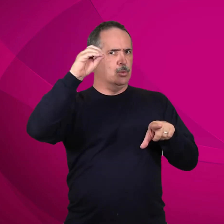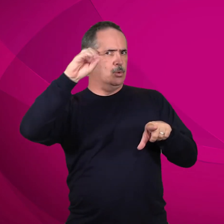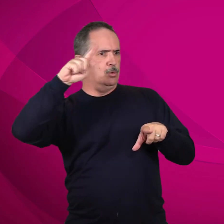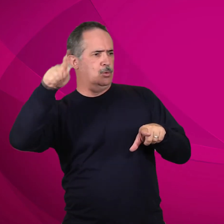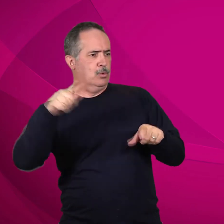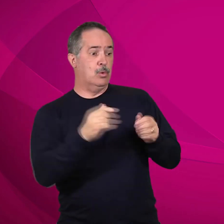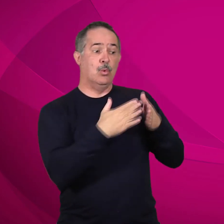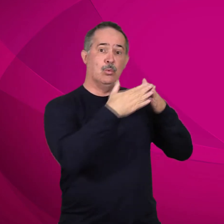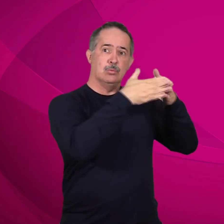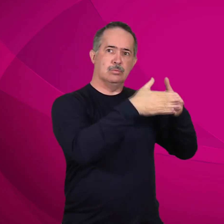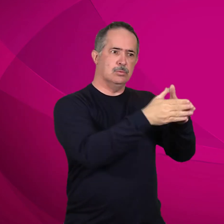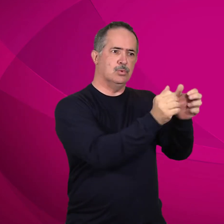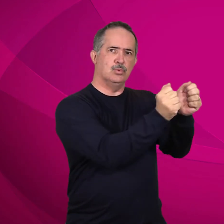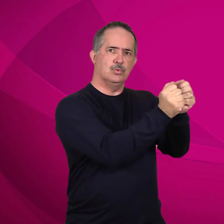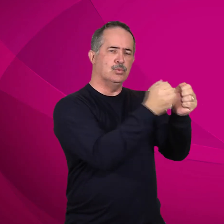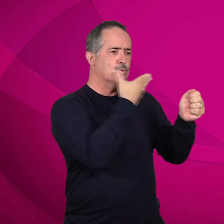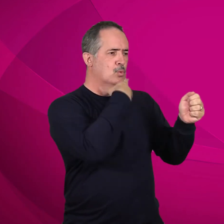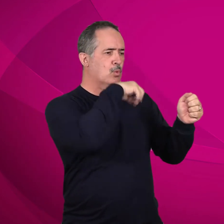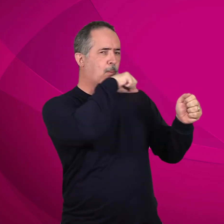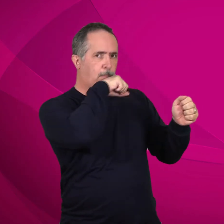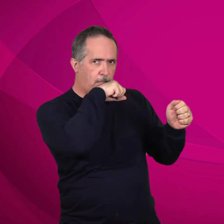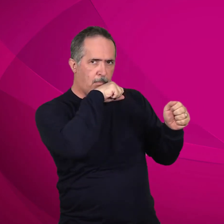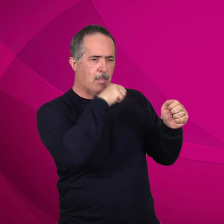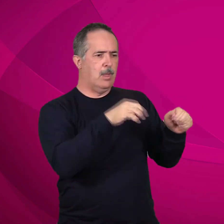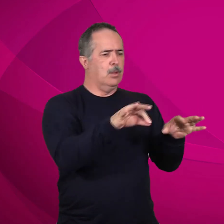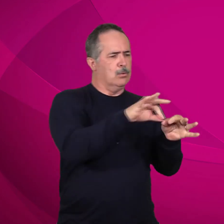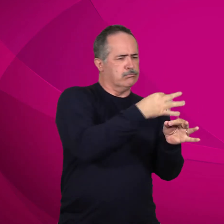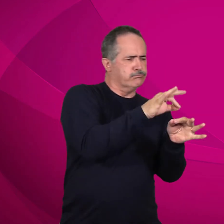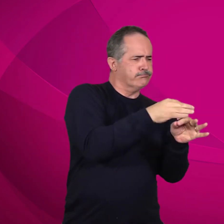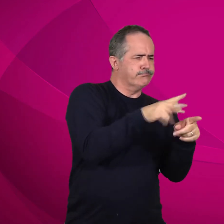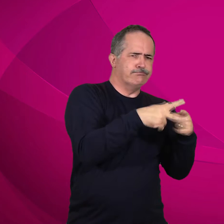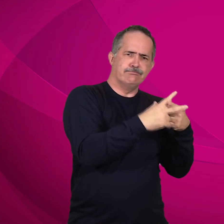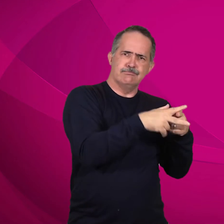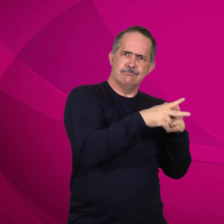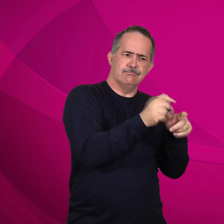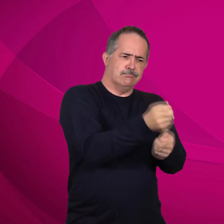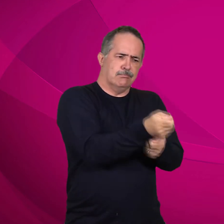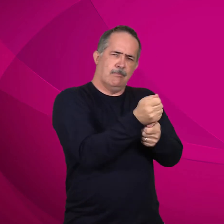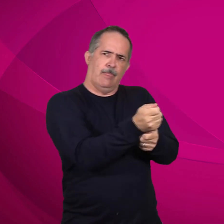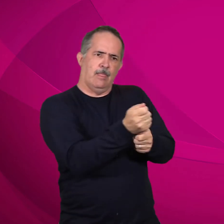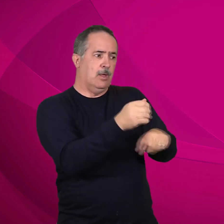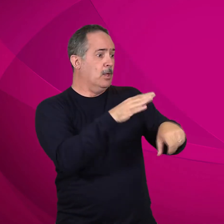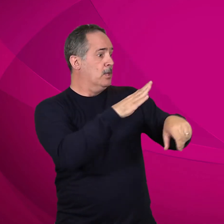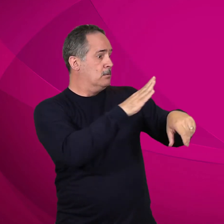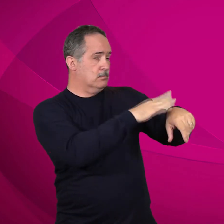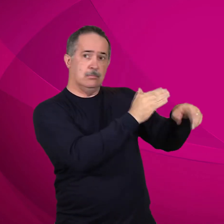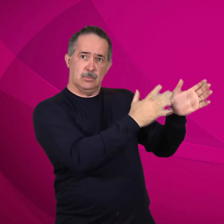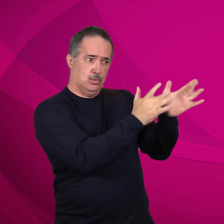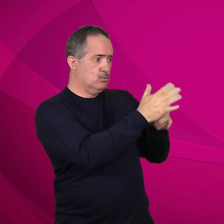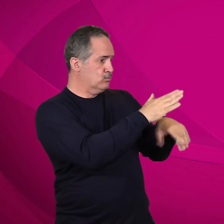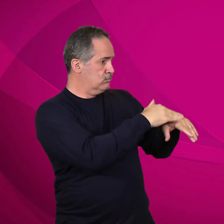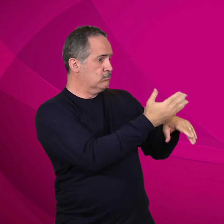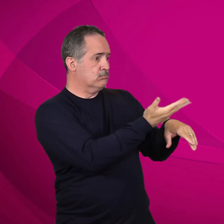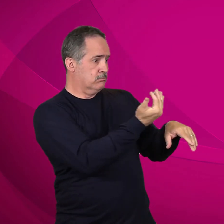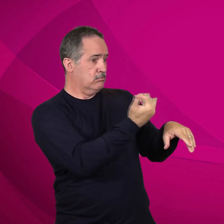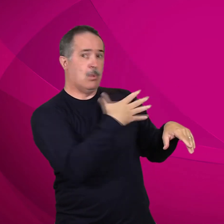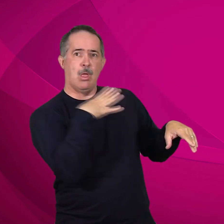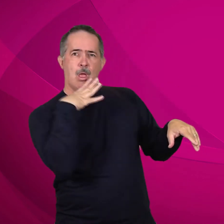chamou. Eles imediatamente deixaram a barca e o pai, e o seguiram. E